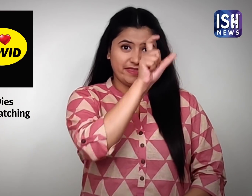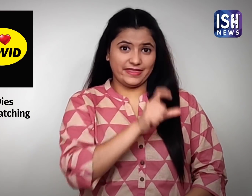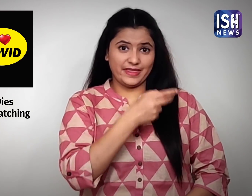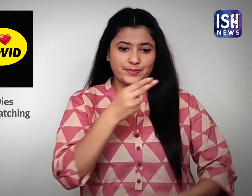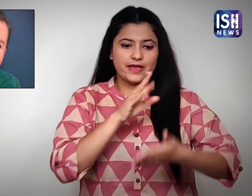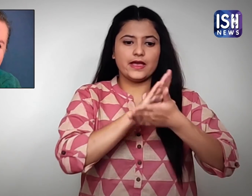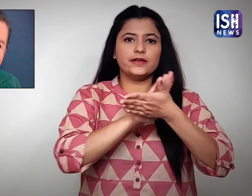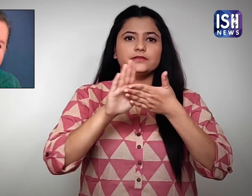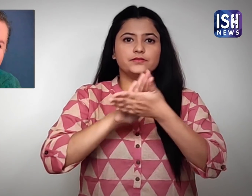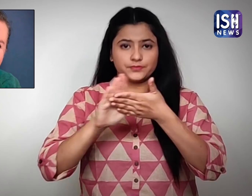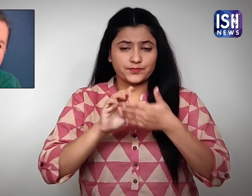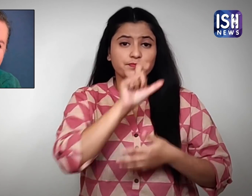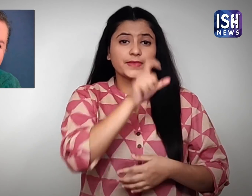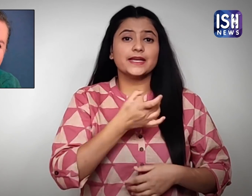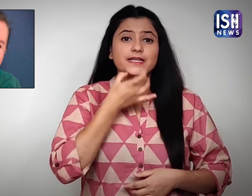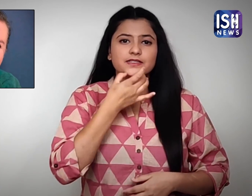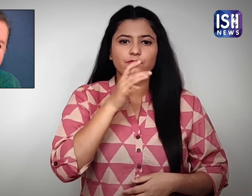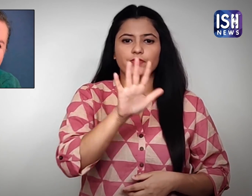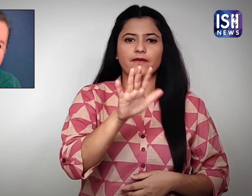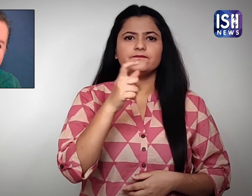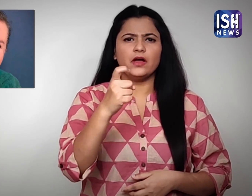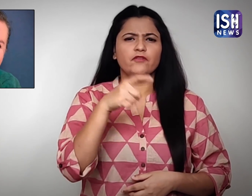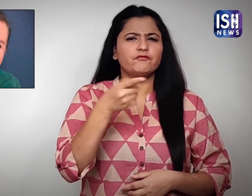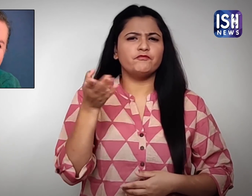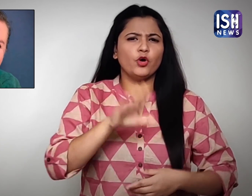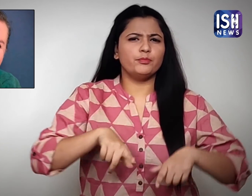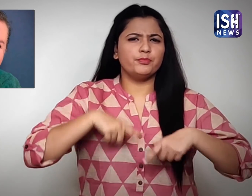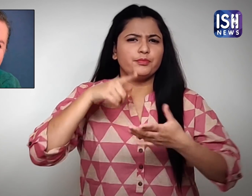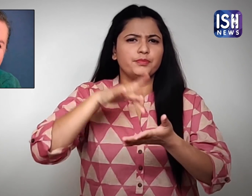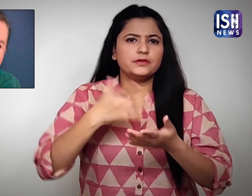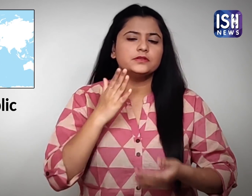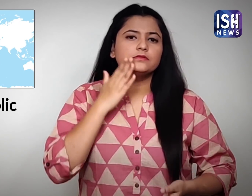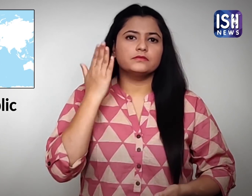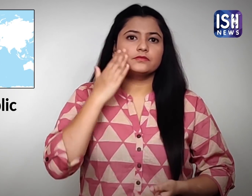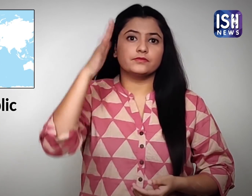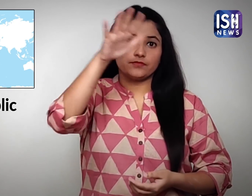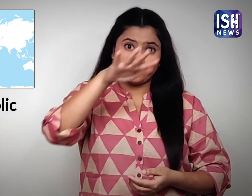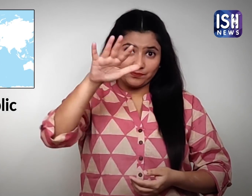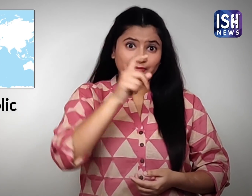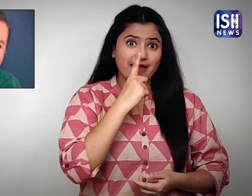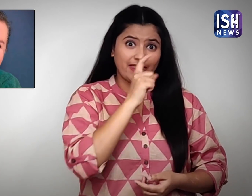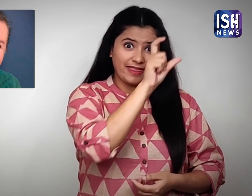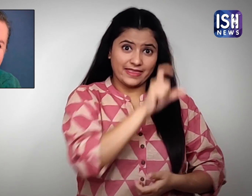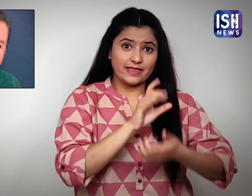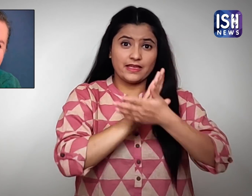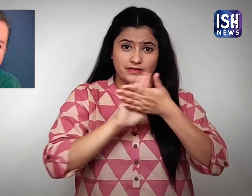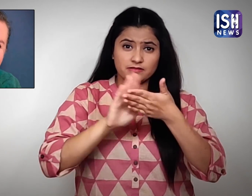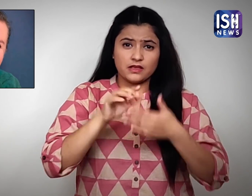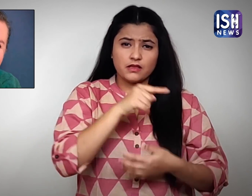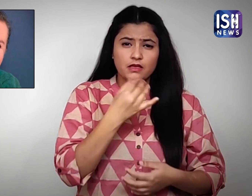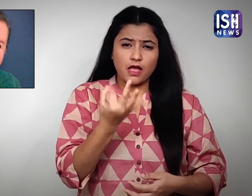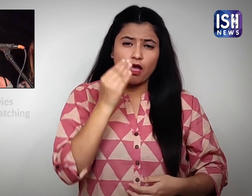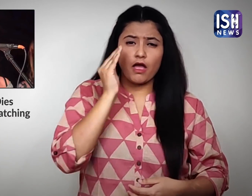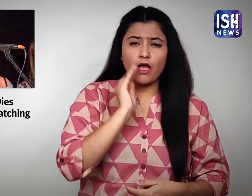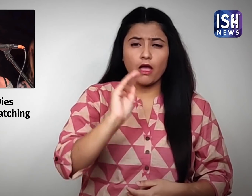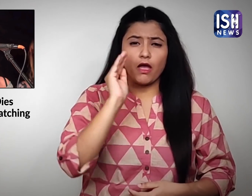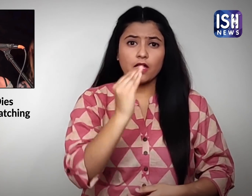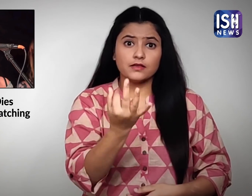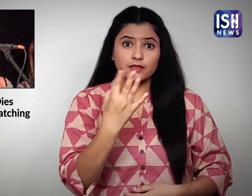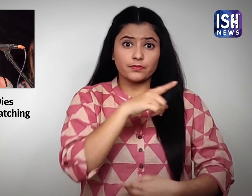हैना होरका शेस्ट रिपब्लिक की रहने वाली थी, वह 57 वर्ष की थी और बैंड एसोनन्स की गाएका थी